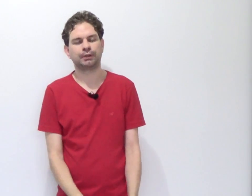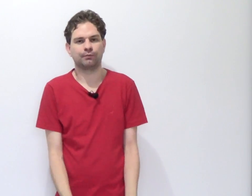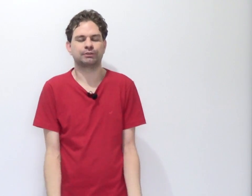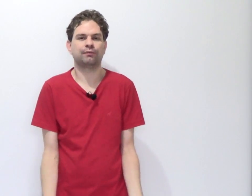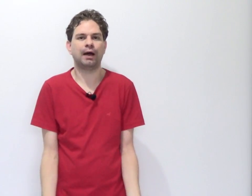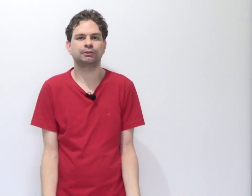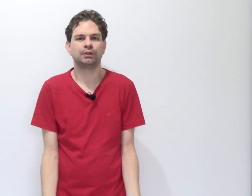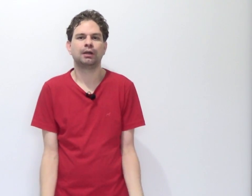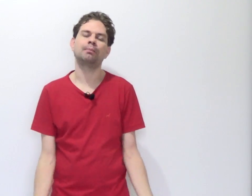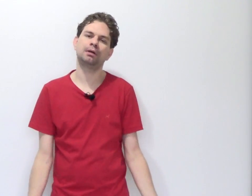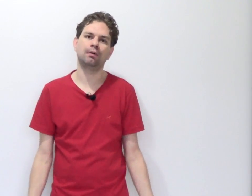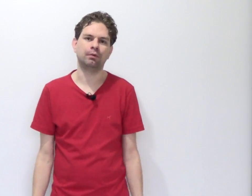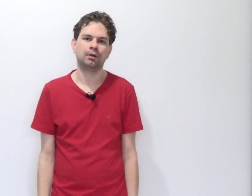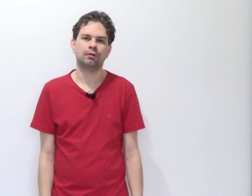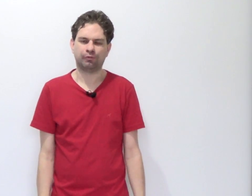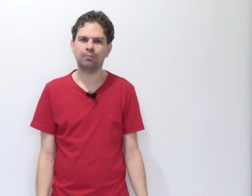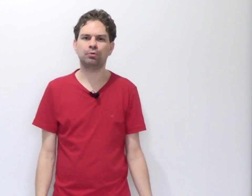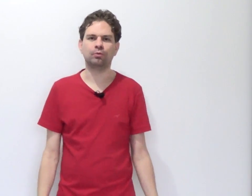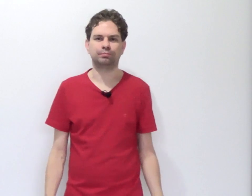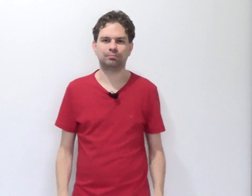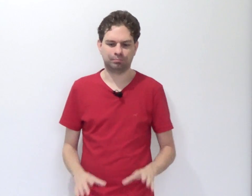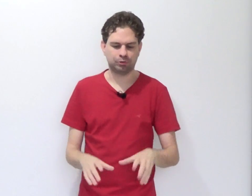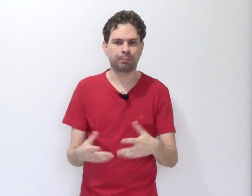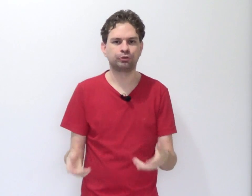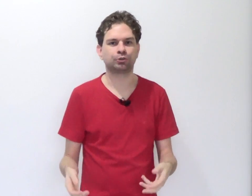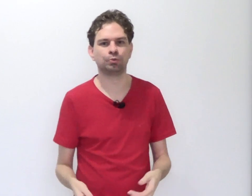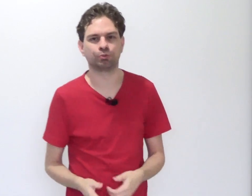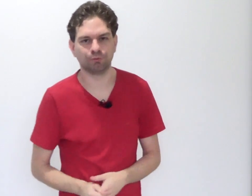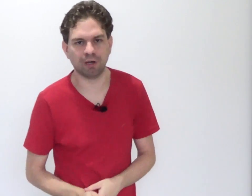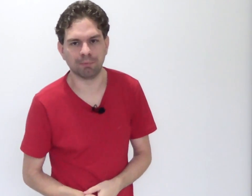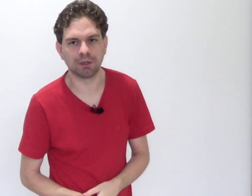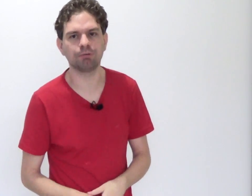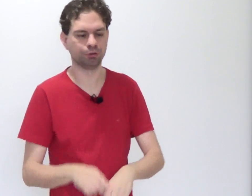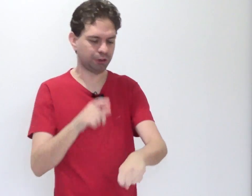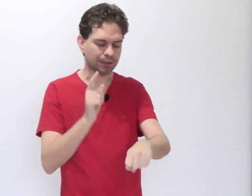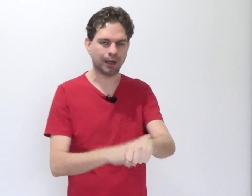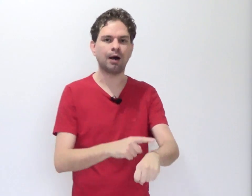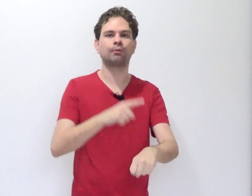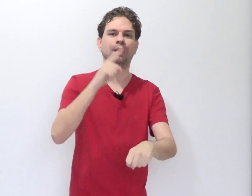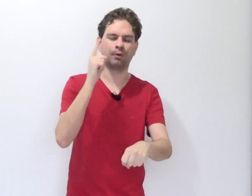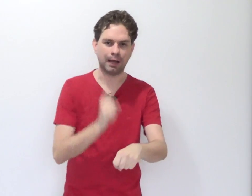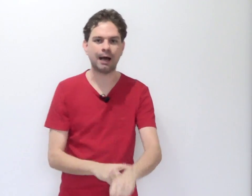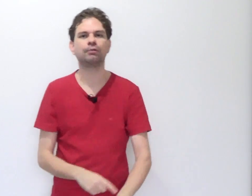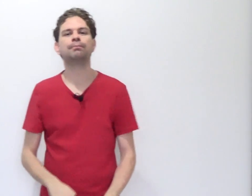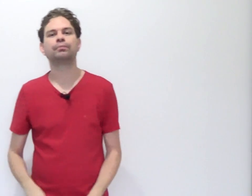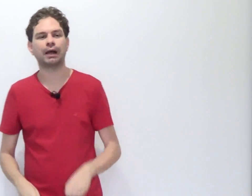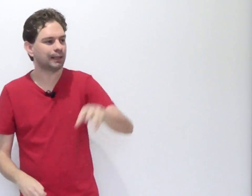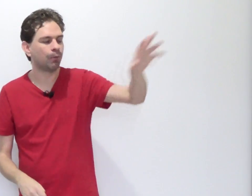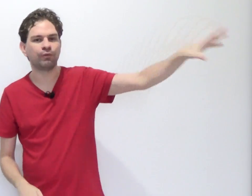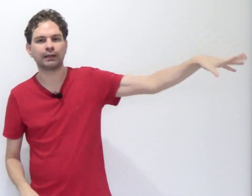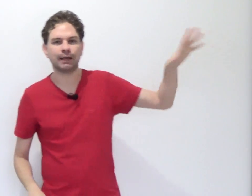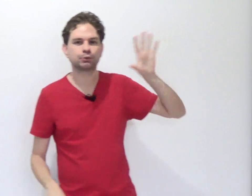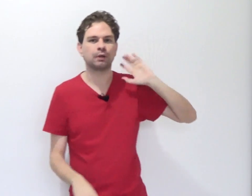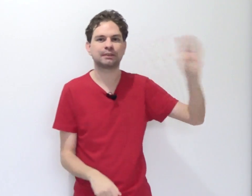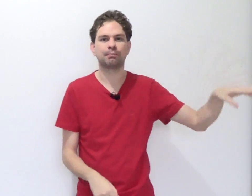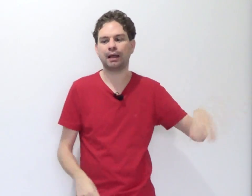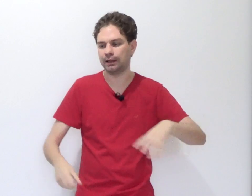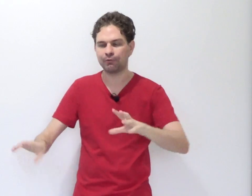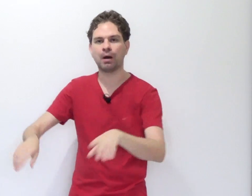O você faz? Amigão, vamos explodir junto? Vamos. Então, no dia tal, tal horário, cada um vai até a sua Assembleia, leva uma